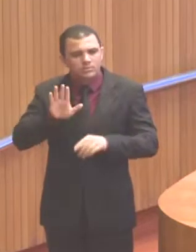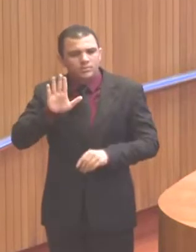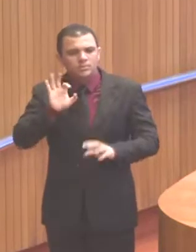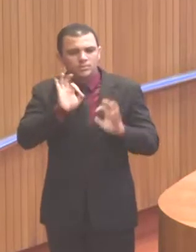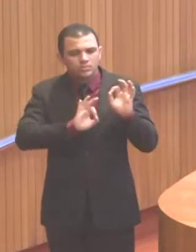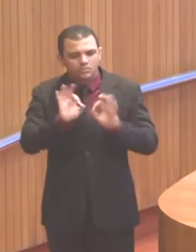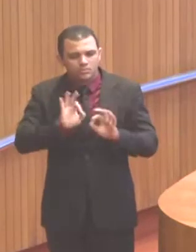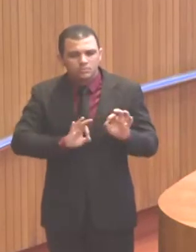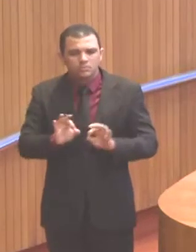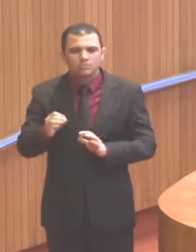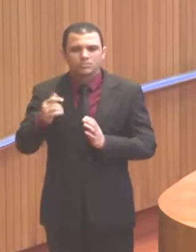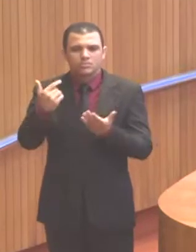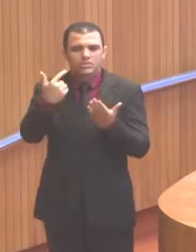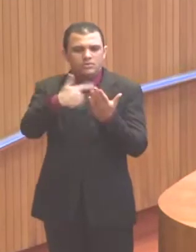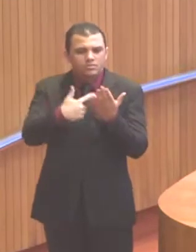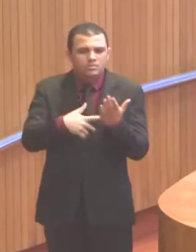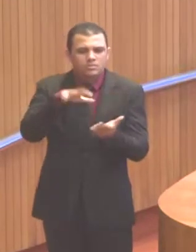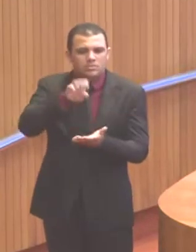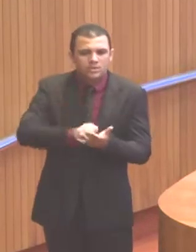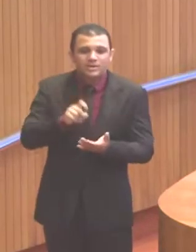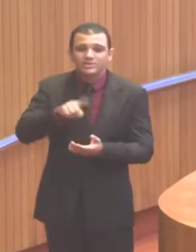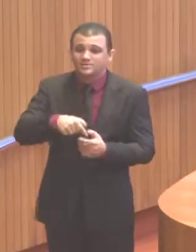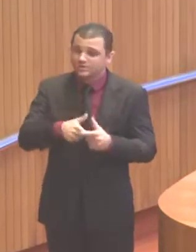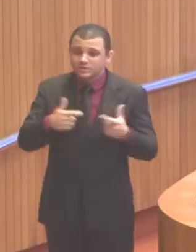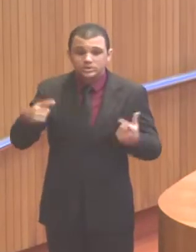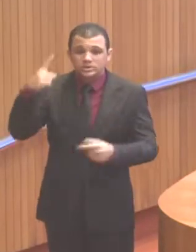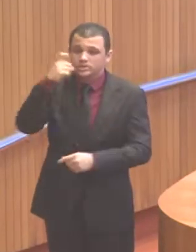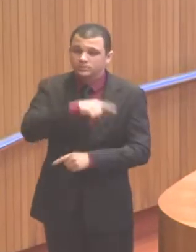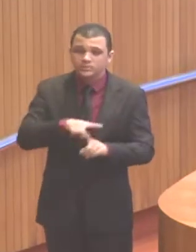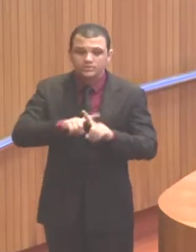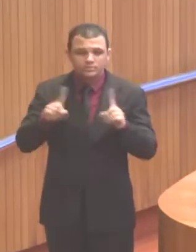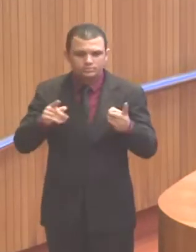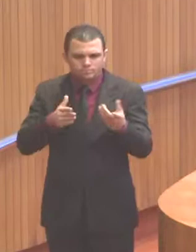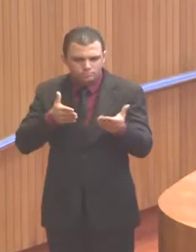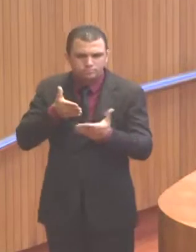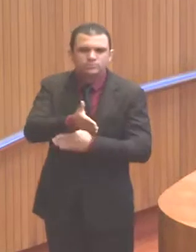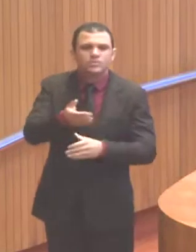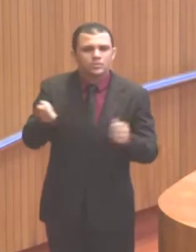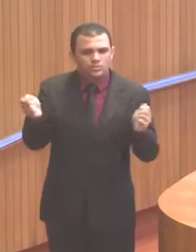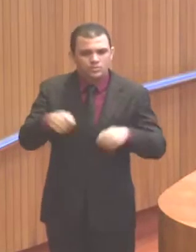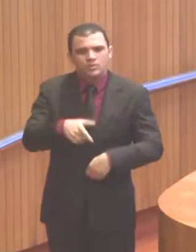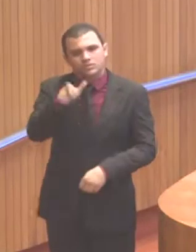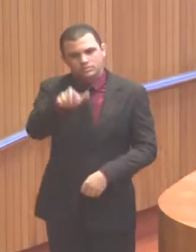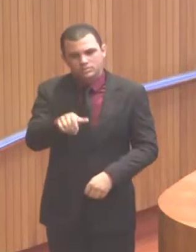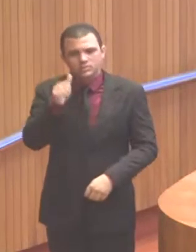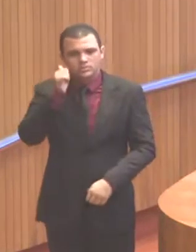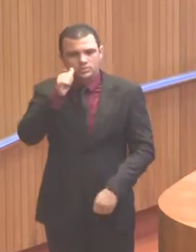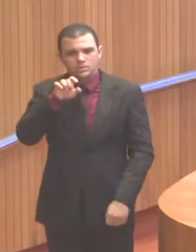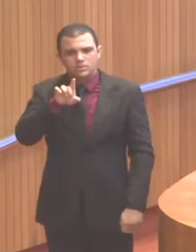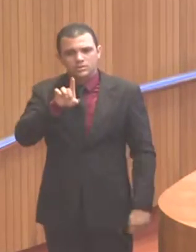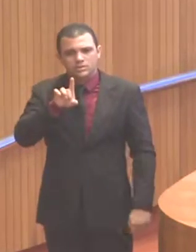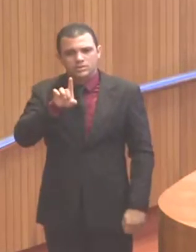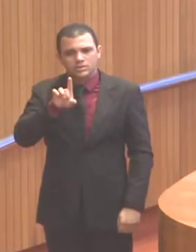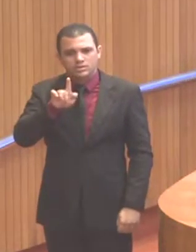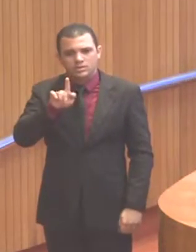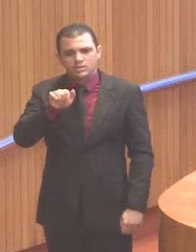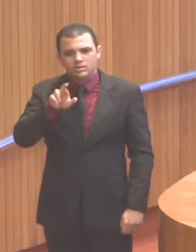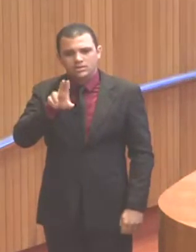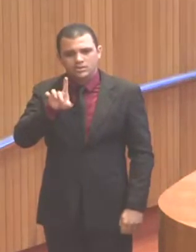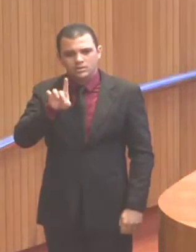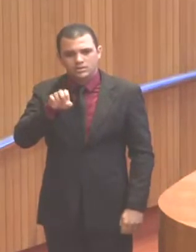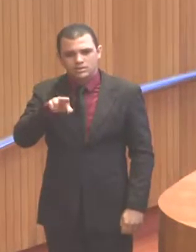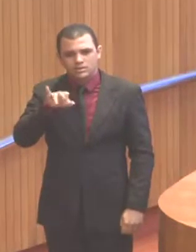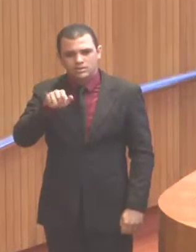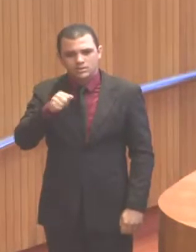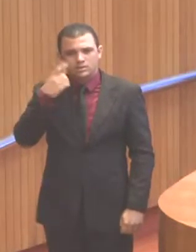realmente são muito grandes. São grandes, mas não são intransponíveis. A deputada Gardinha, a vossa excelência, faz um trabalho muito interessante em relação à valorização